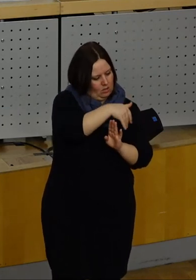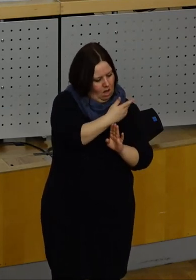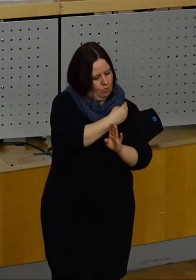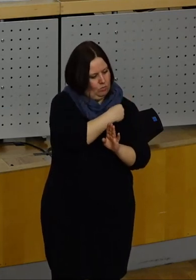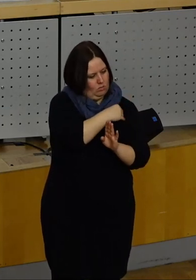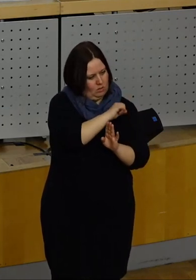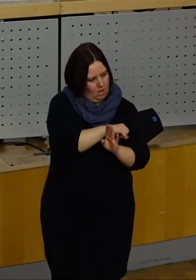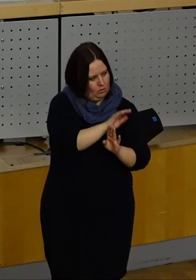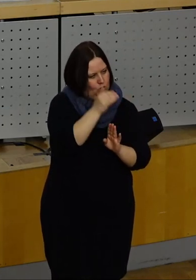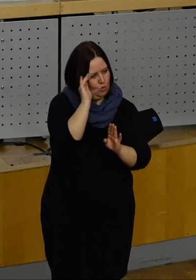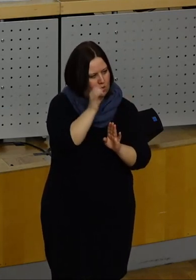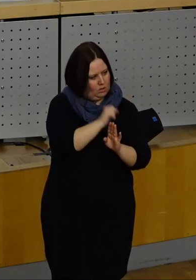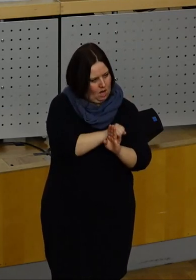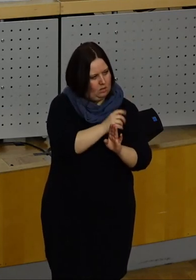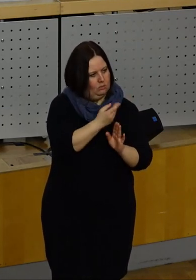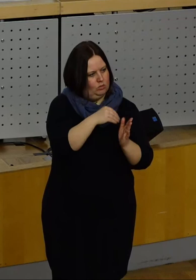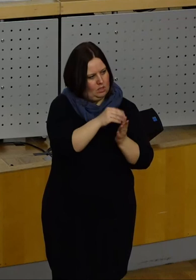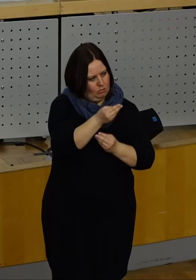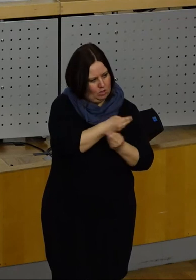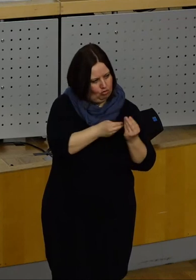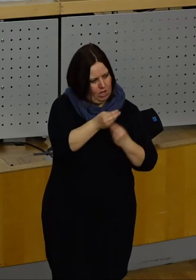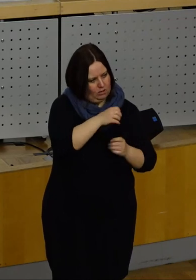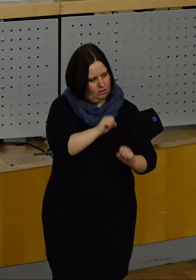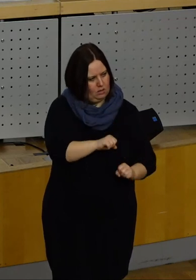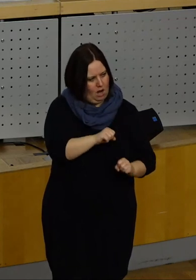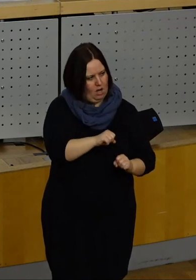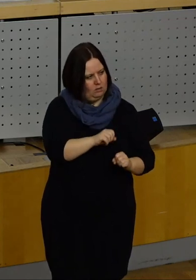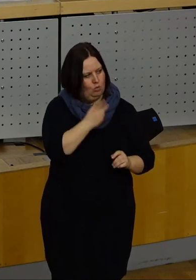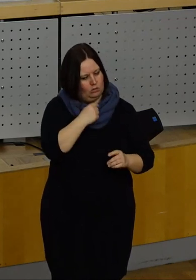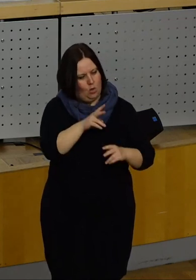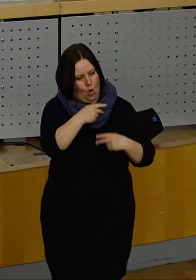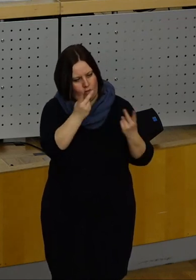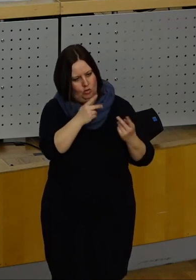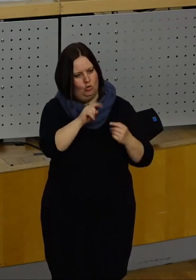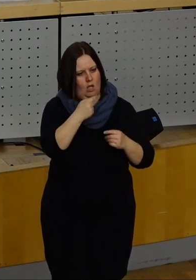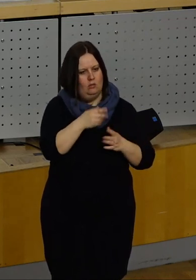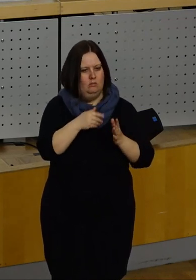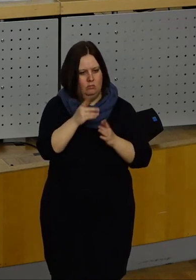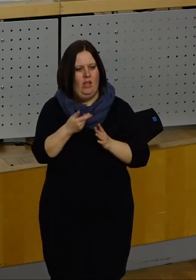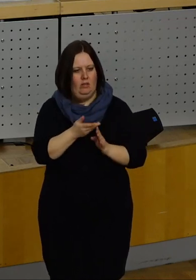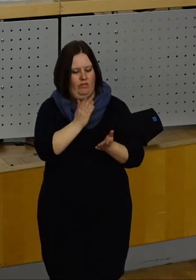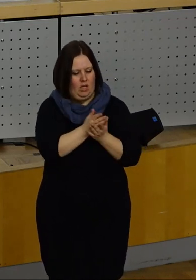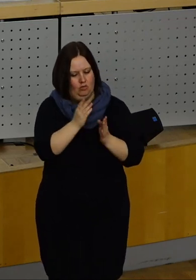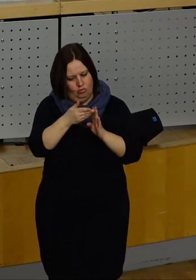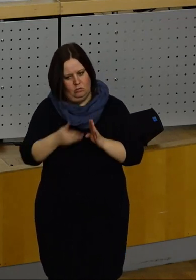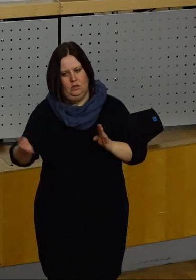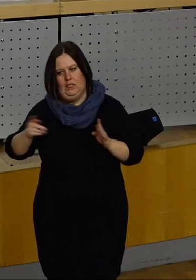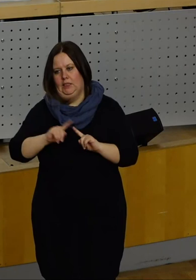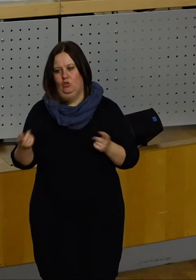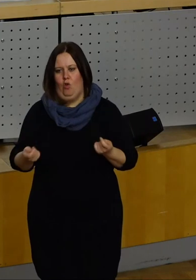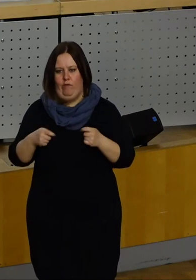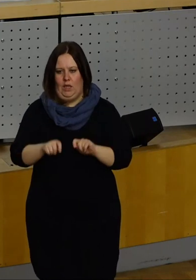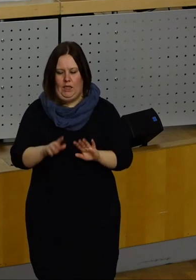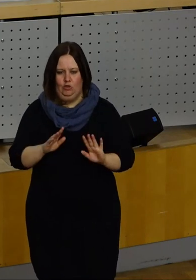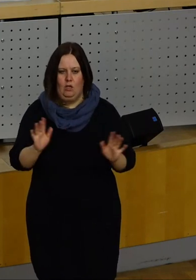können dann zuhören, können dabei sein. Dann wird die Nichtöffentlichkeit hergestellt und man kann in Ruhe weiterarbeiten. Selbstverständlich bedeutet